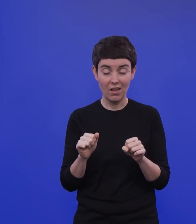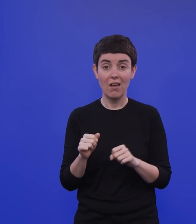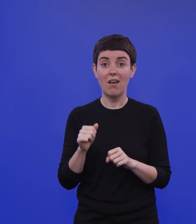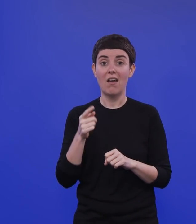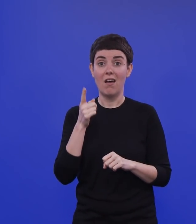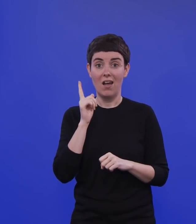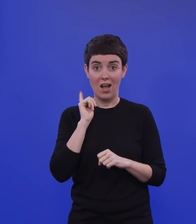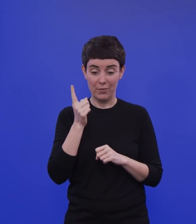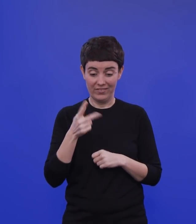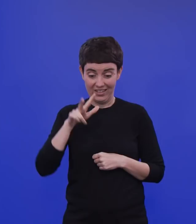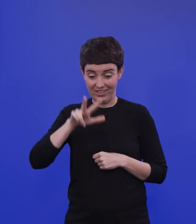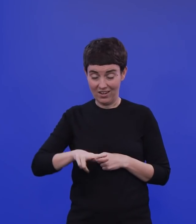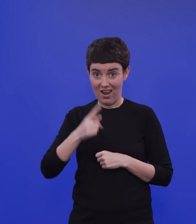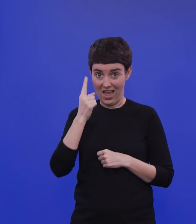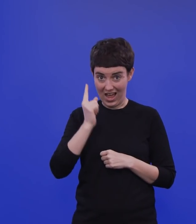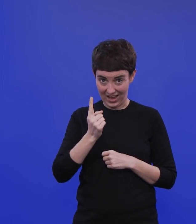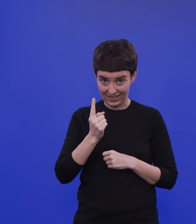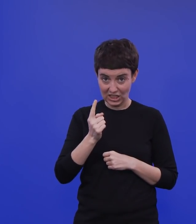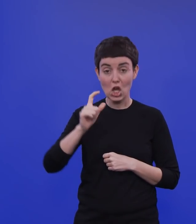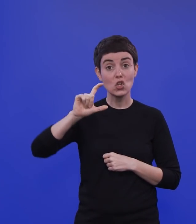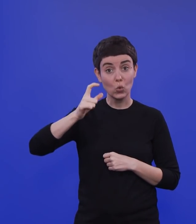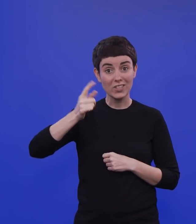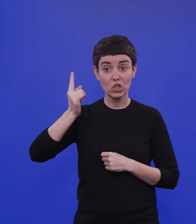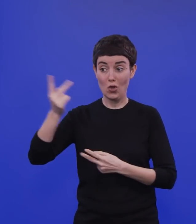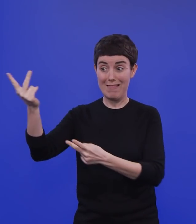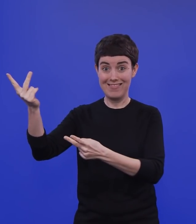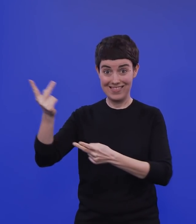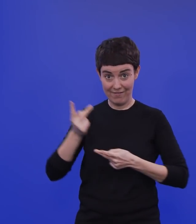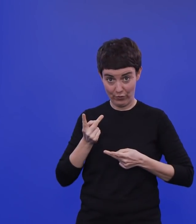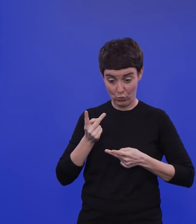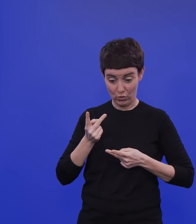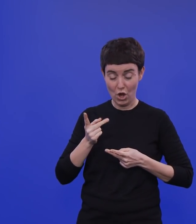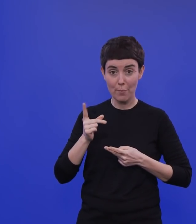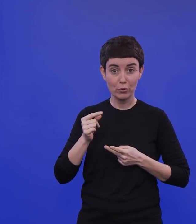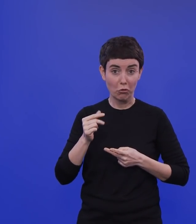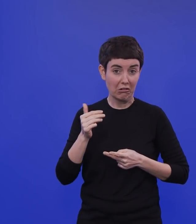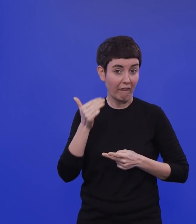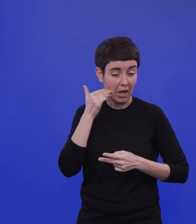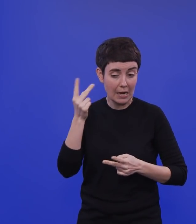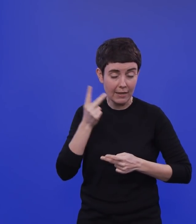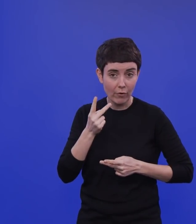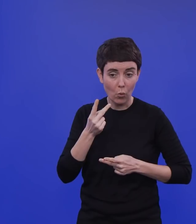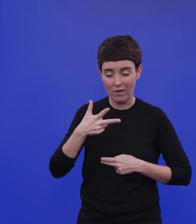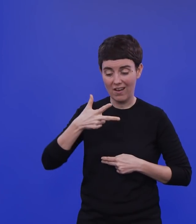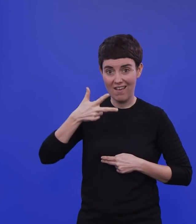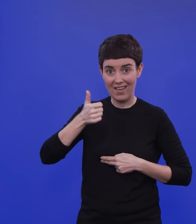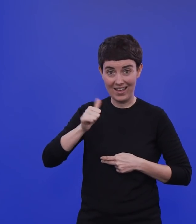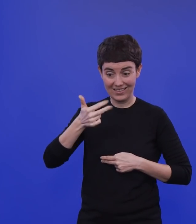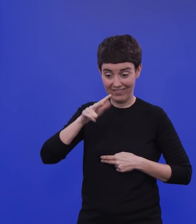Quartal 1 geliefert werden soll, es kann sein, dass die in der letzten Woche vom Quartal 1 aus der Fabrik ausgeliefert